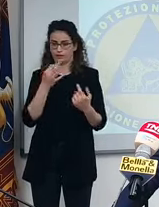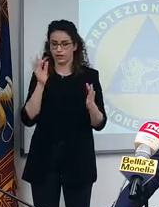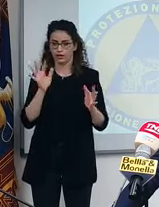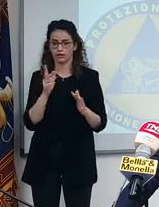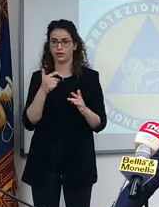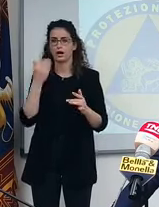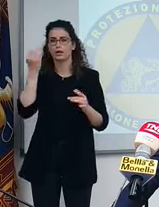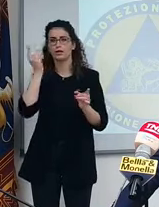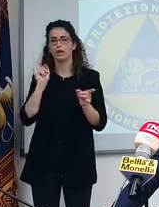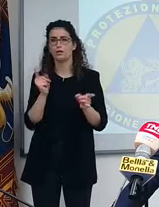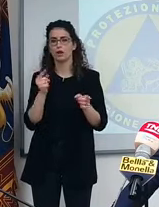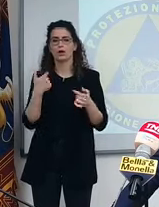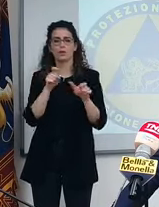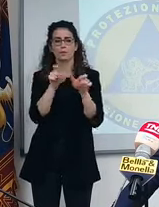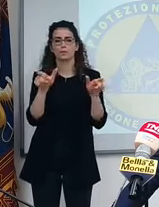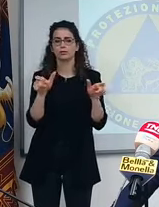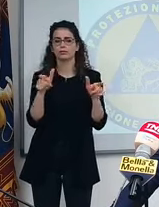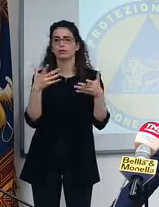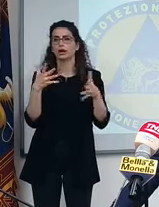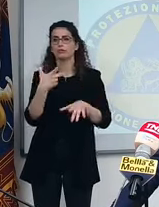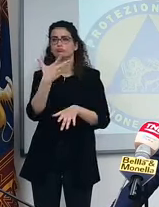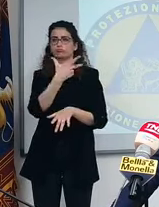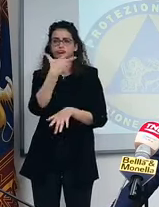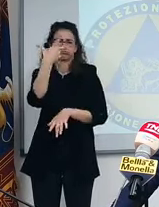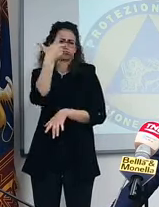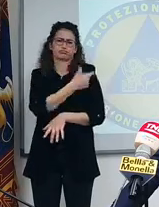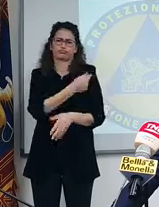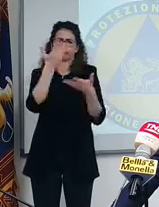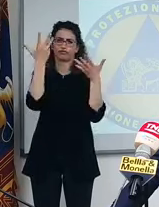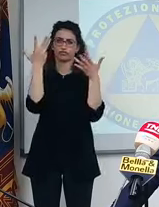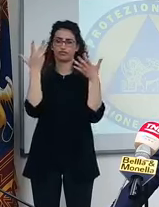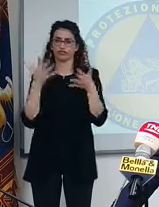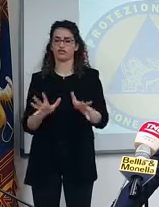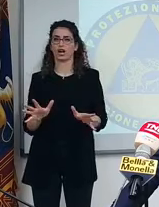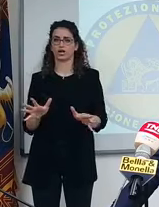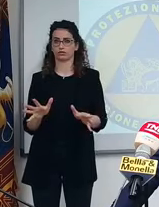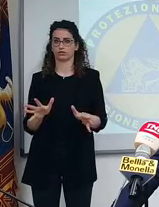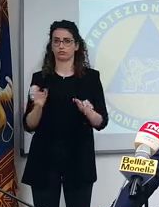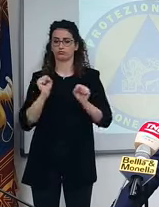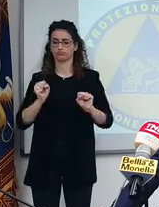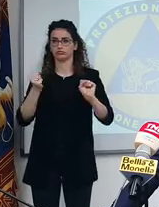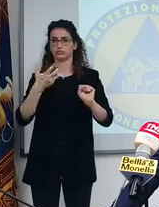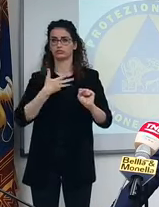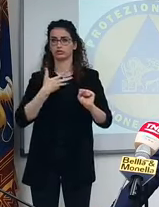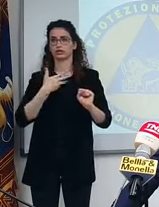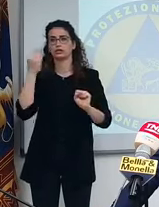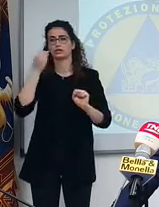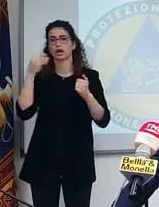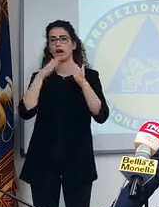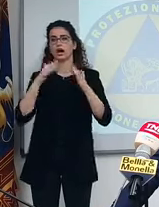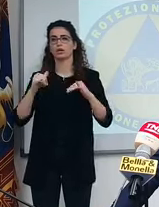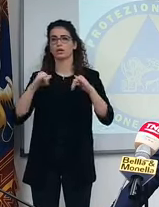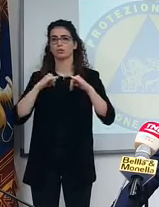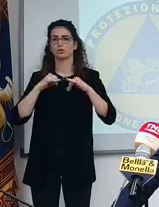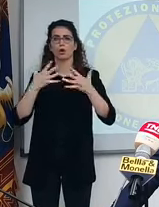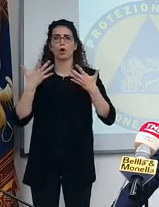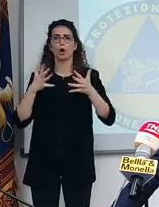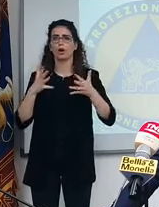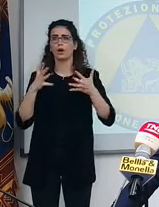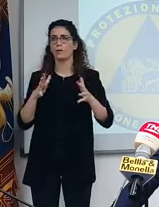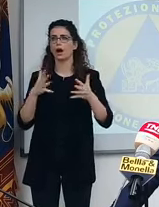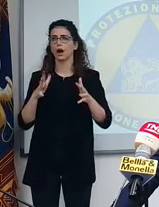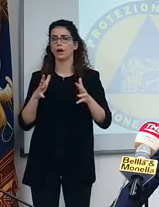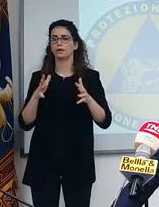che ci sono delle persone ormai immuni, ipervaccinate. Perché se pensate noi delle case di riposo ormai non abbiamo più...